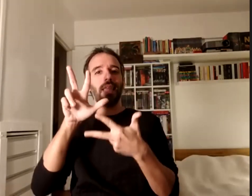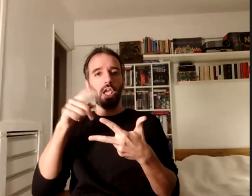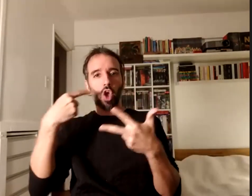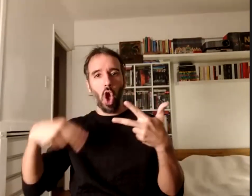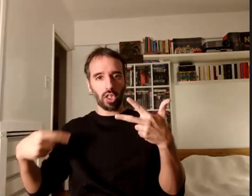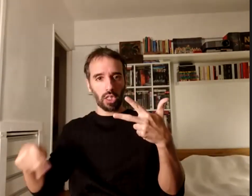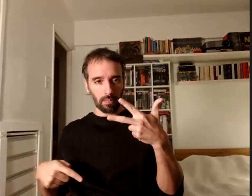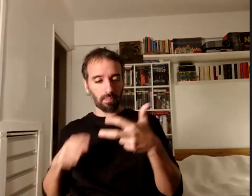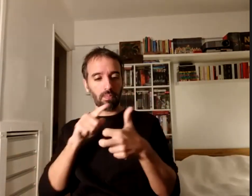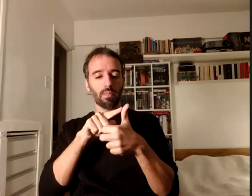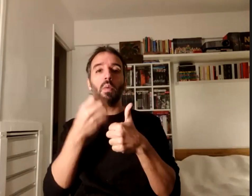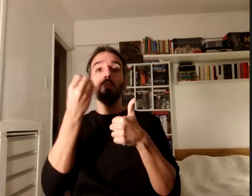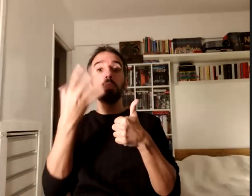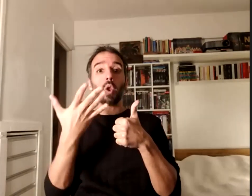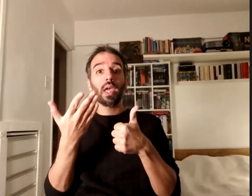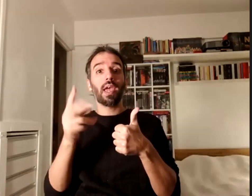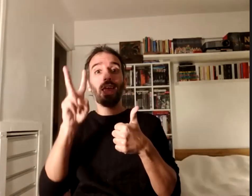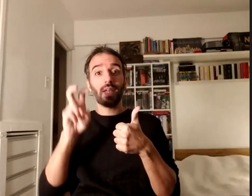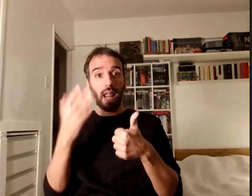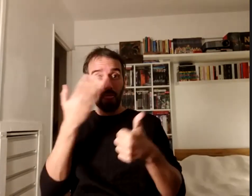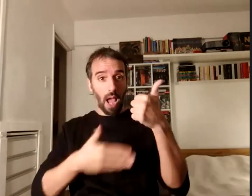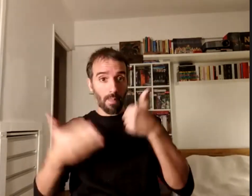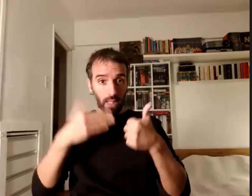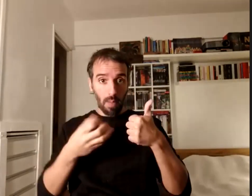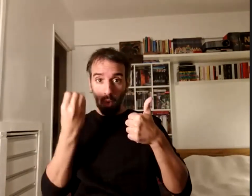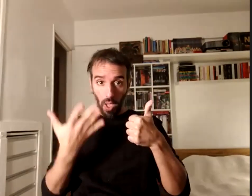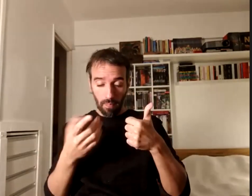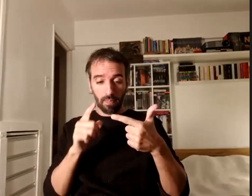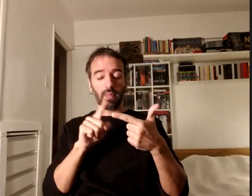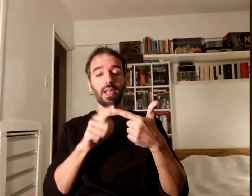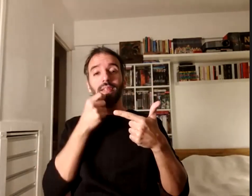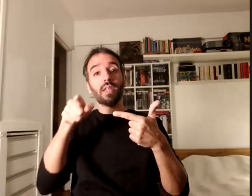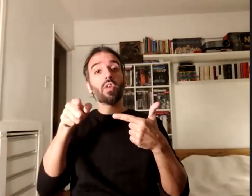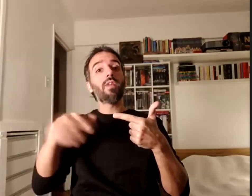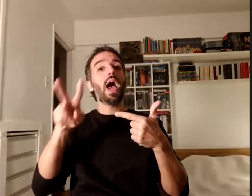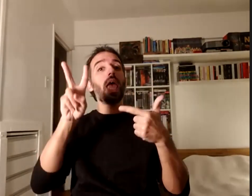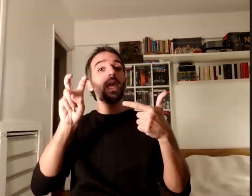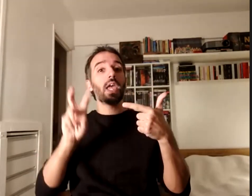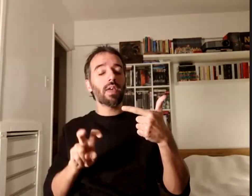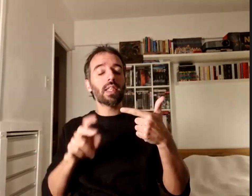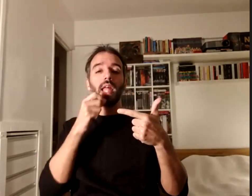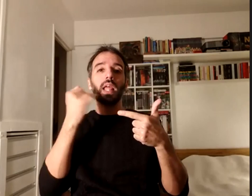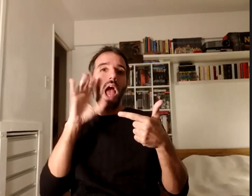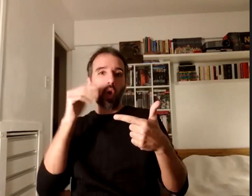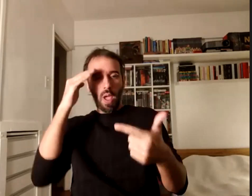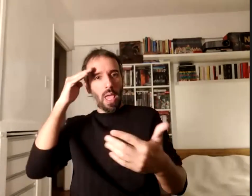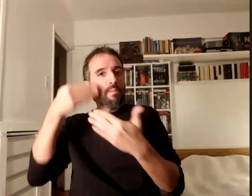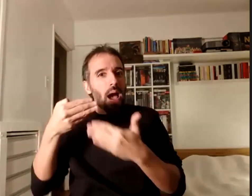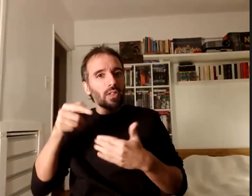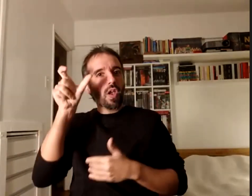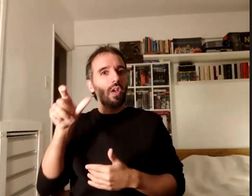investigar en discapacidad? si aquello que vamos a investigar tiene algún impacto en la vida de las personas y